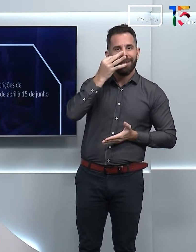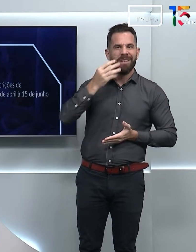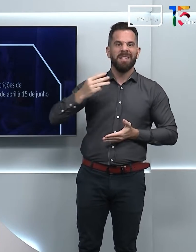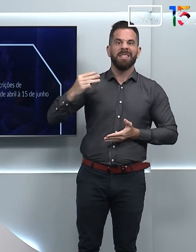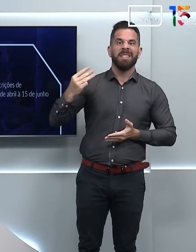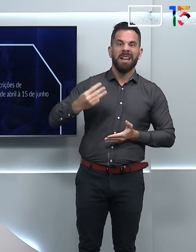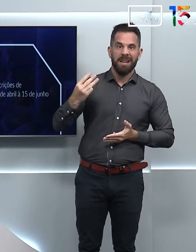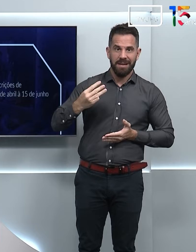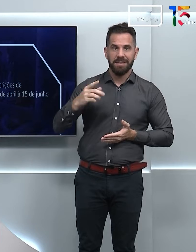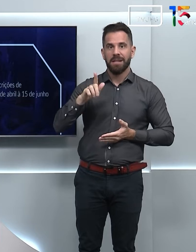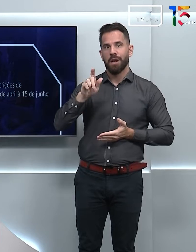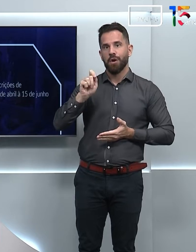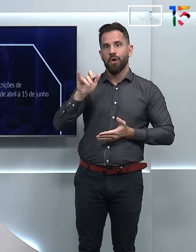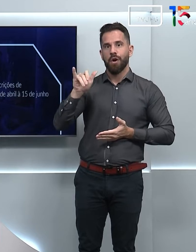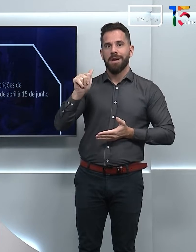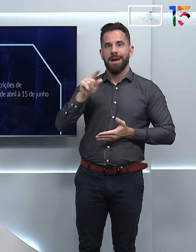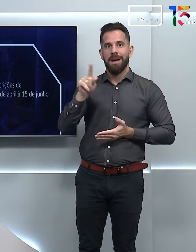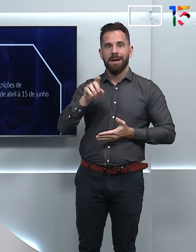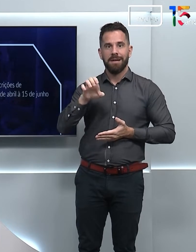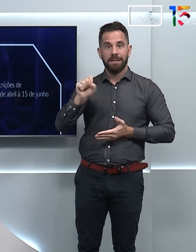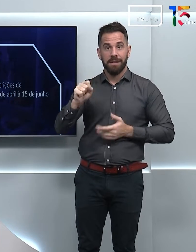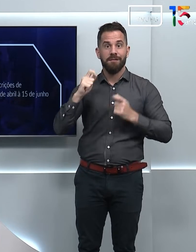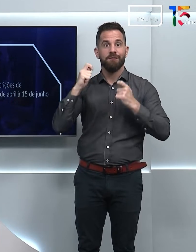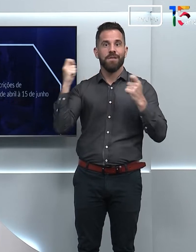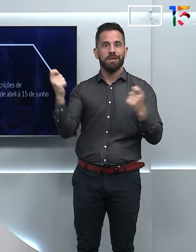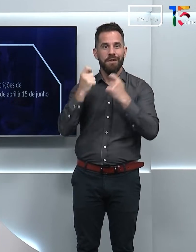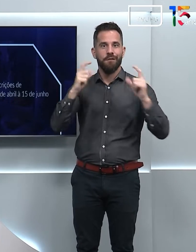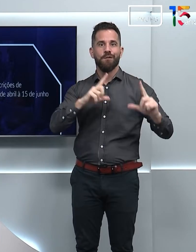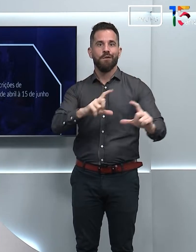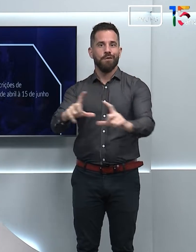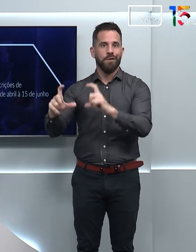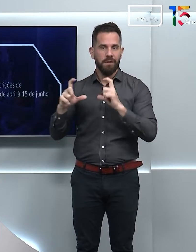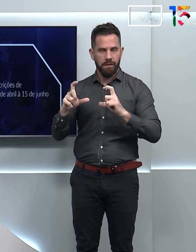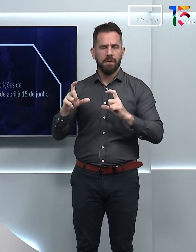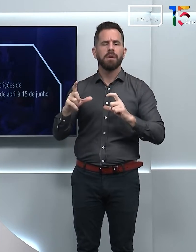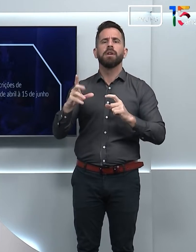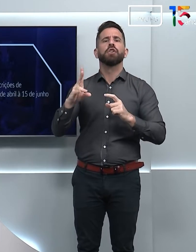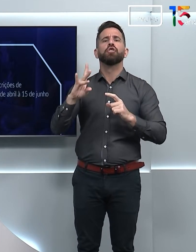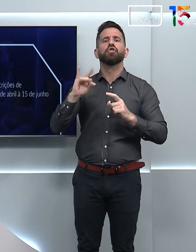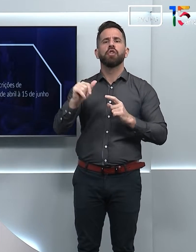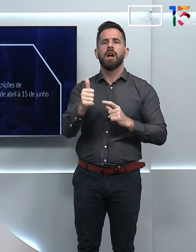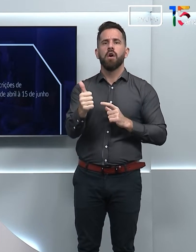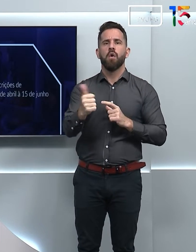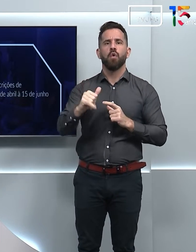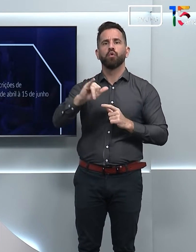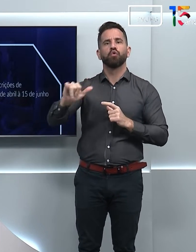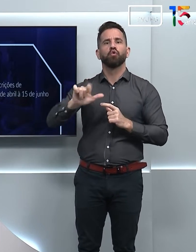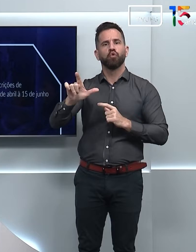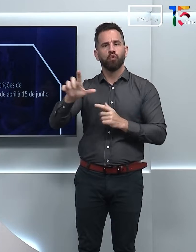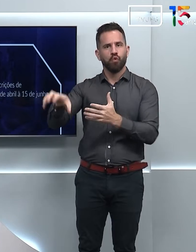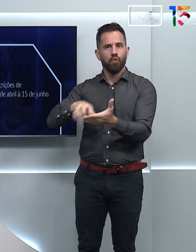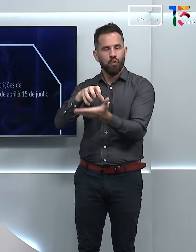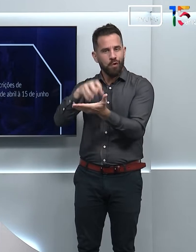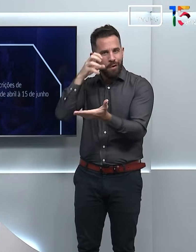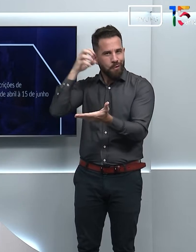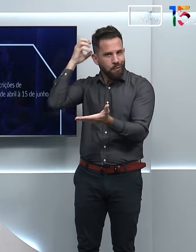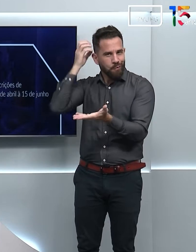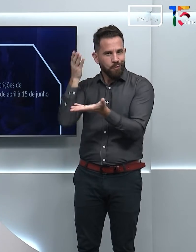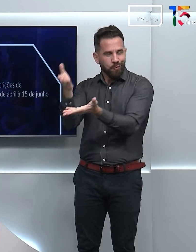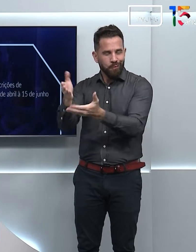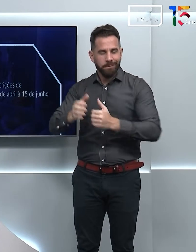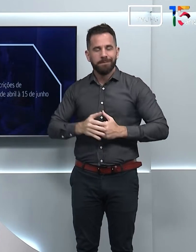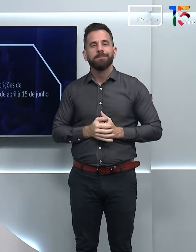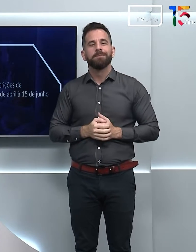Goiáses Festival de Fotografia, que será realizado a partir do dia 11 de julho na Vila Cultural Cora Coralina.